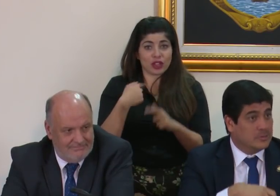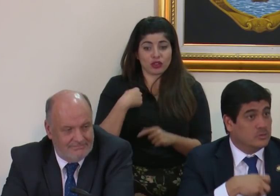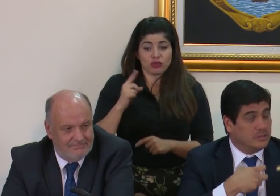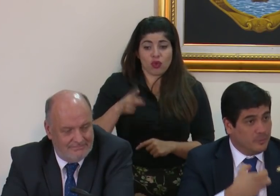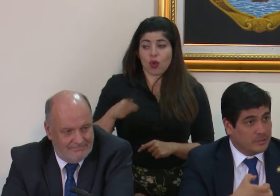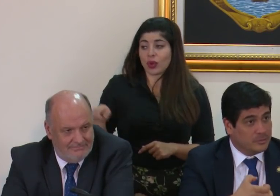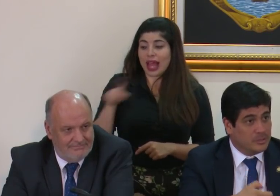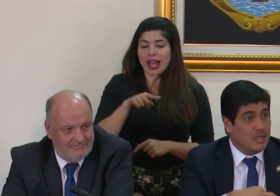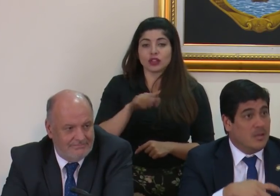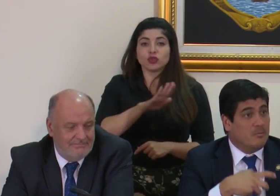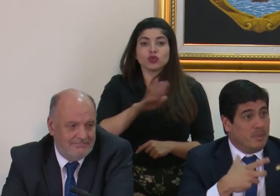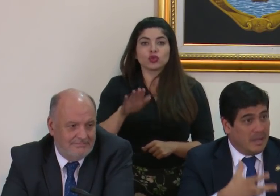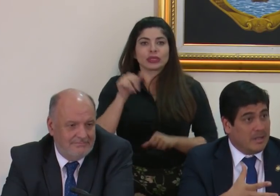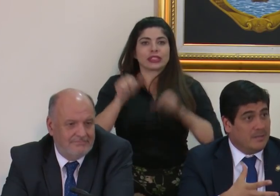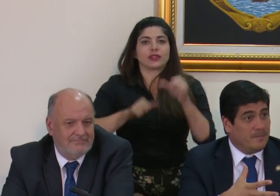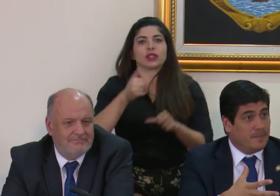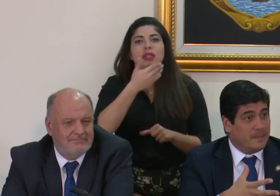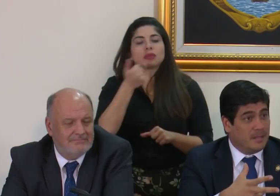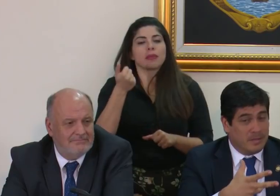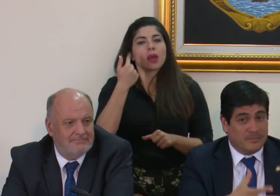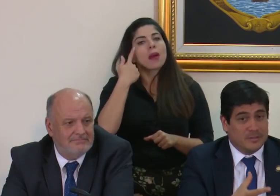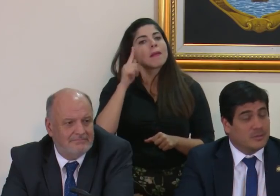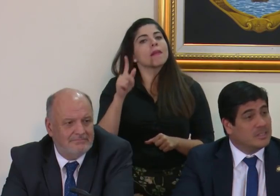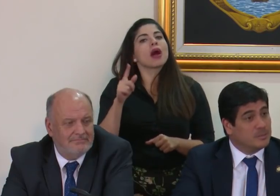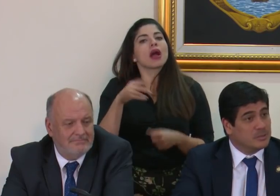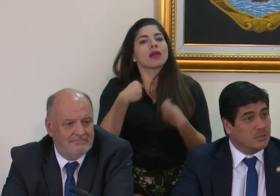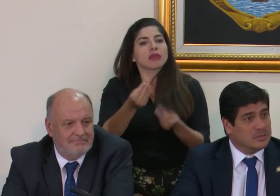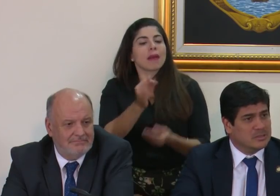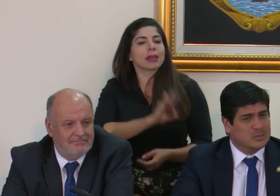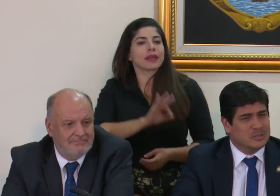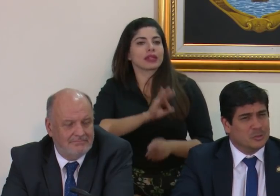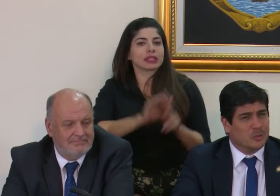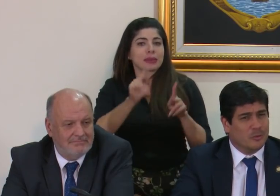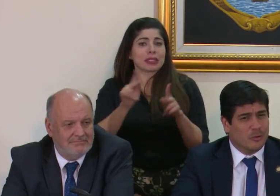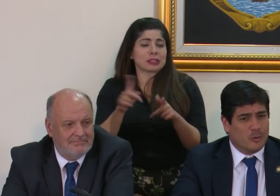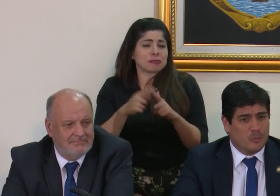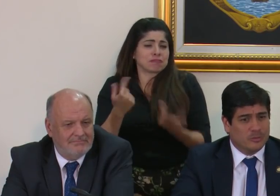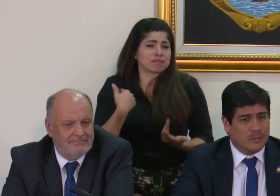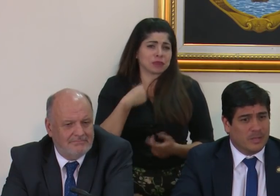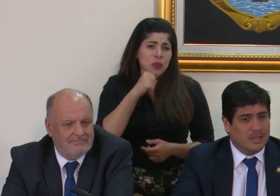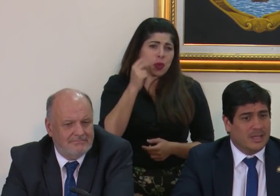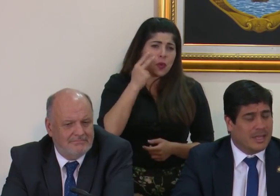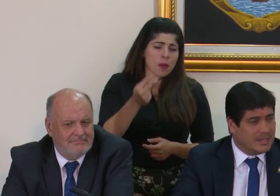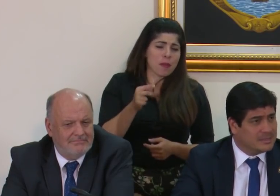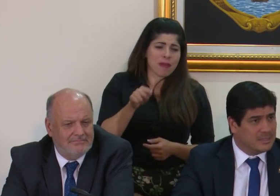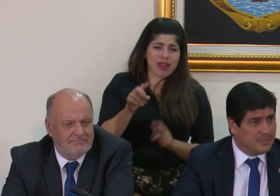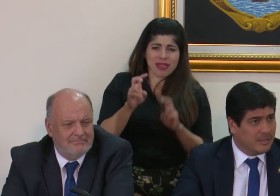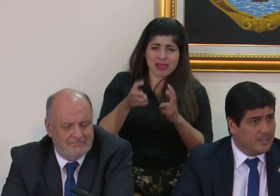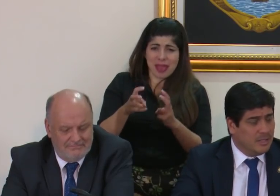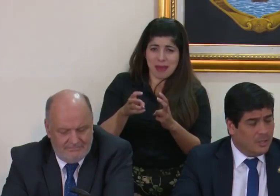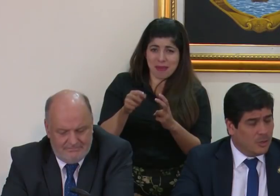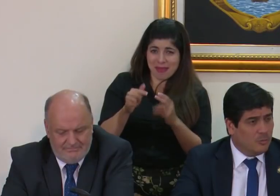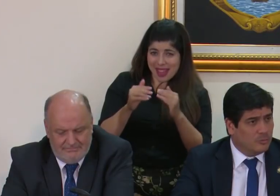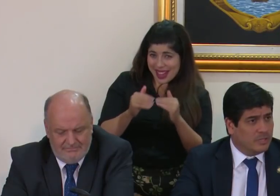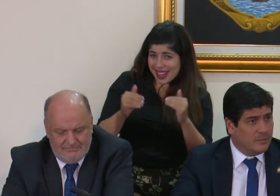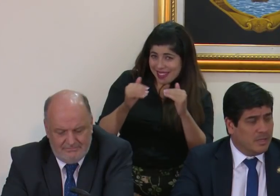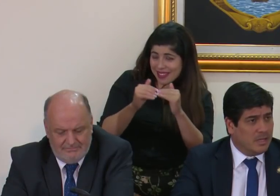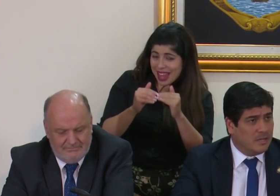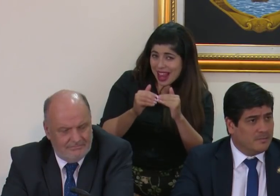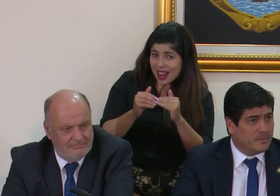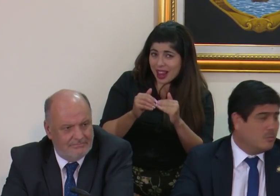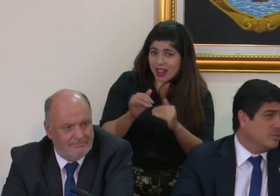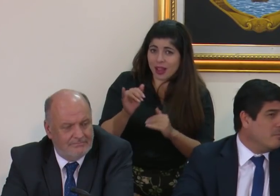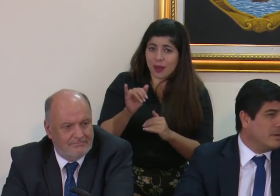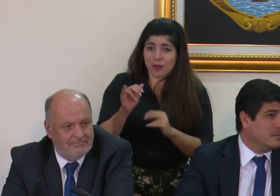mejor de sus esfuerzos para el beneficio de las personas, entonces yo no lo veo como un tema en este nivel como un